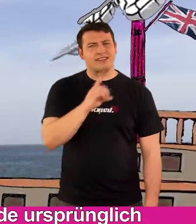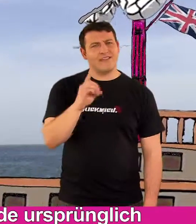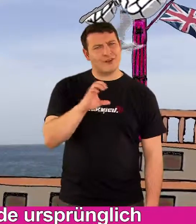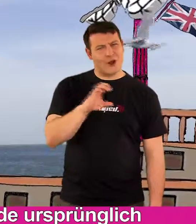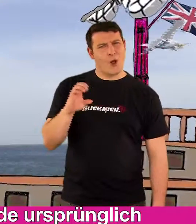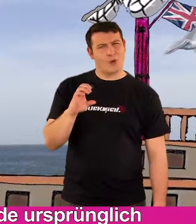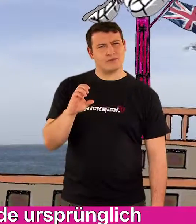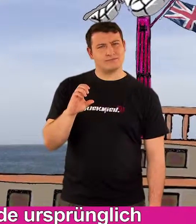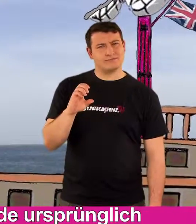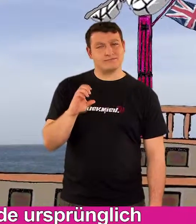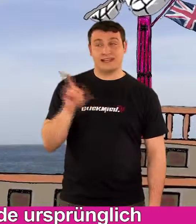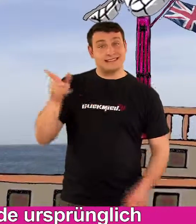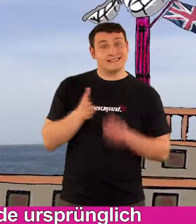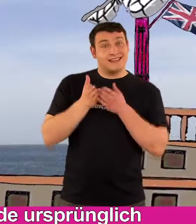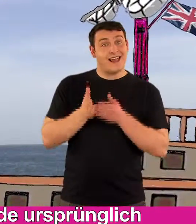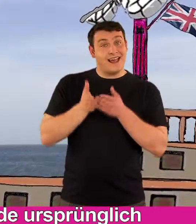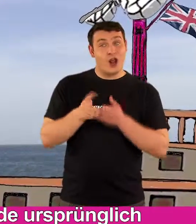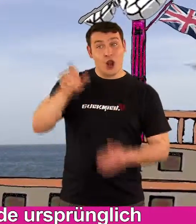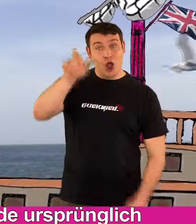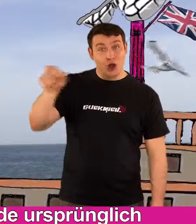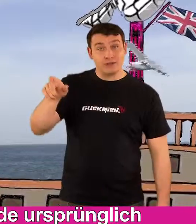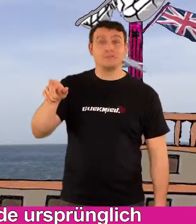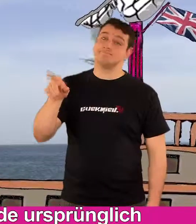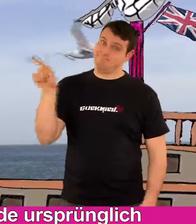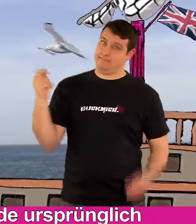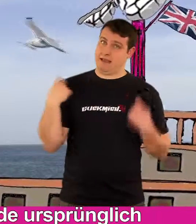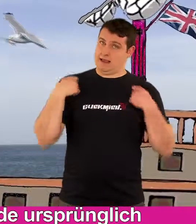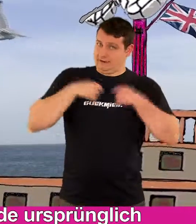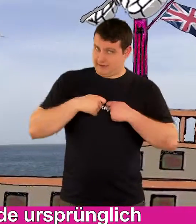Der Duffelcoat wurde ursprünglich von Seeleuten getragen.